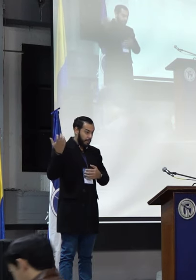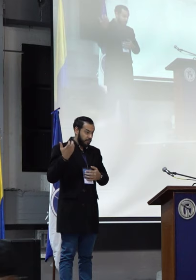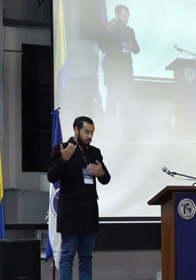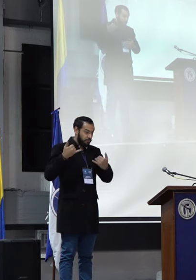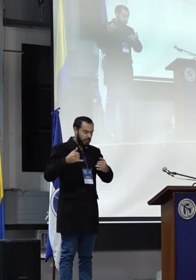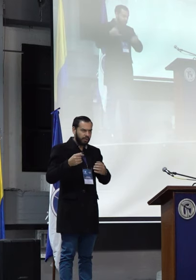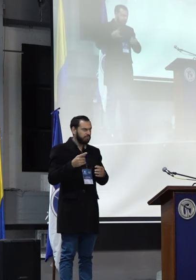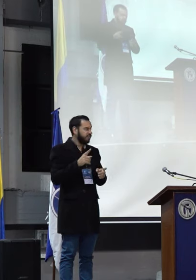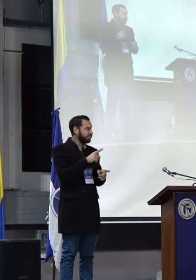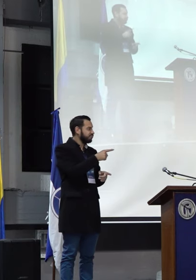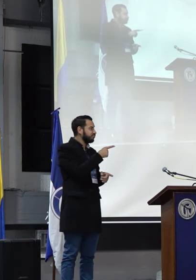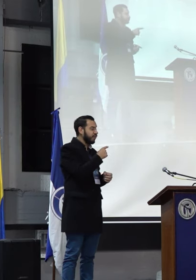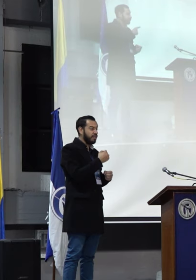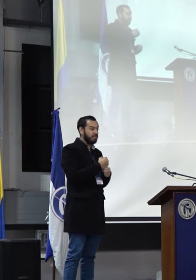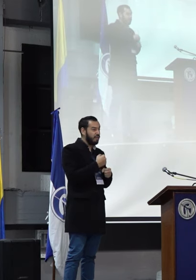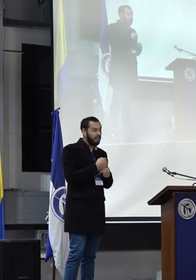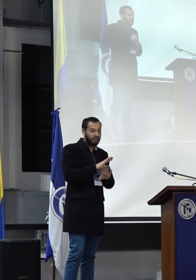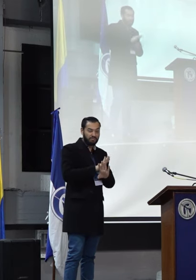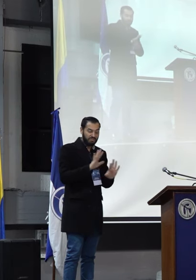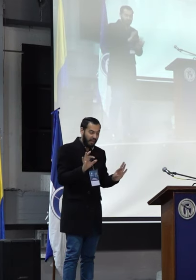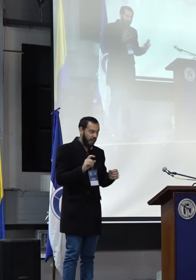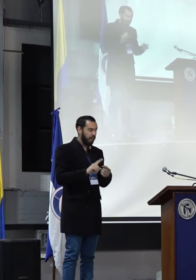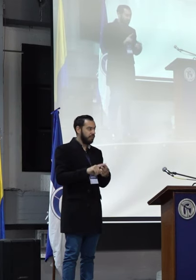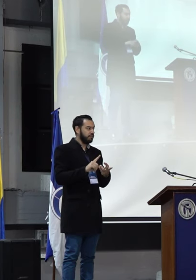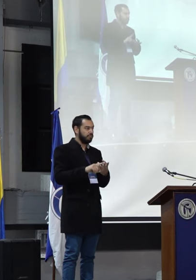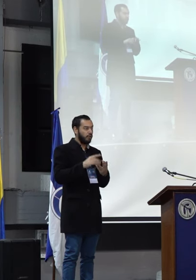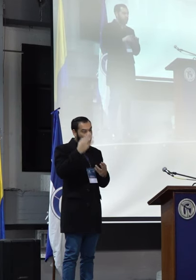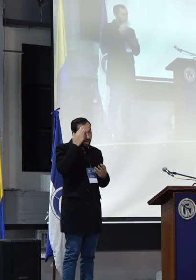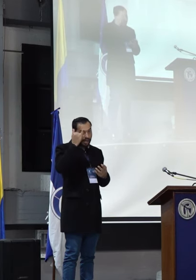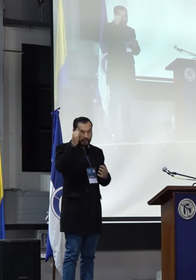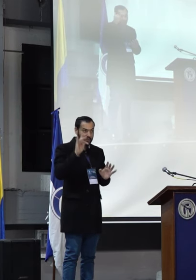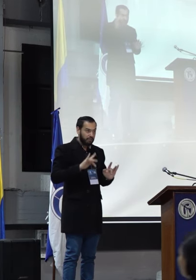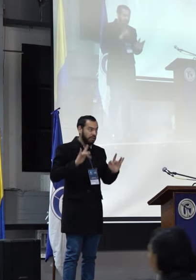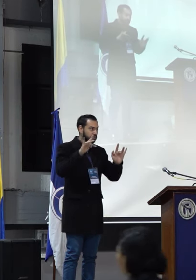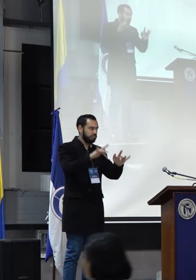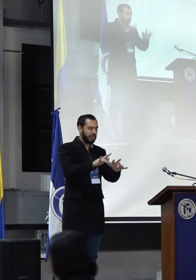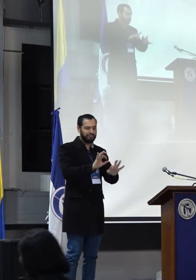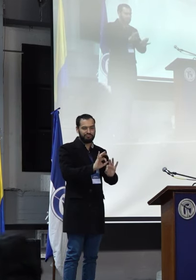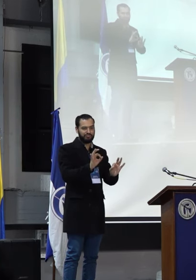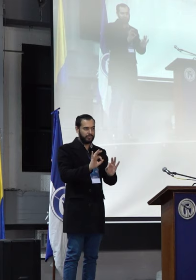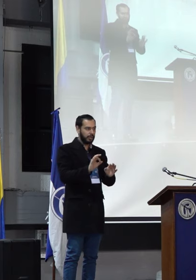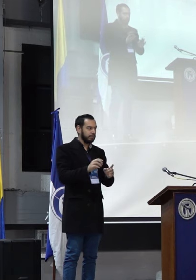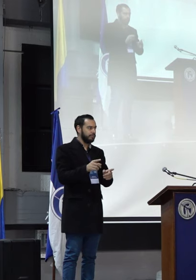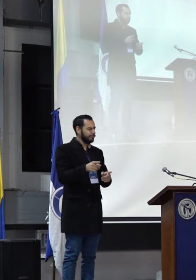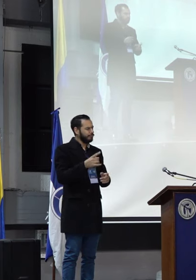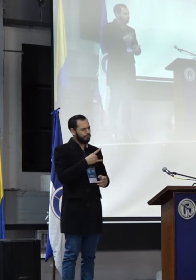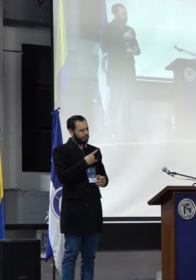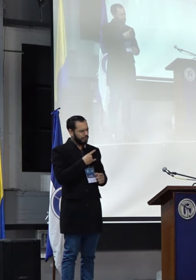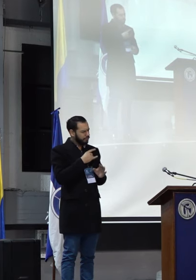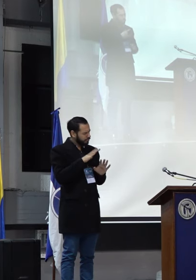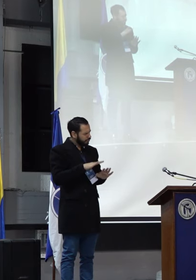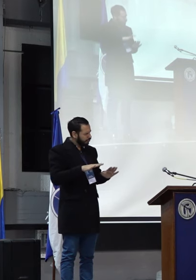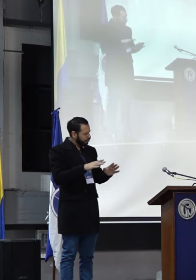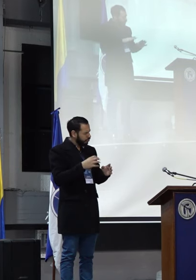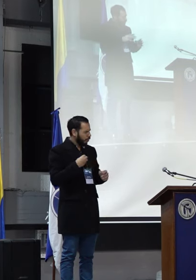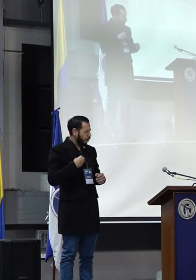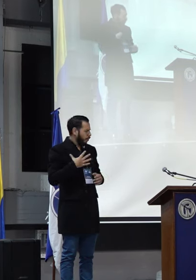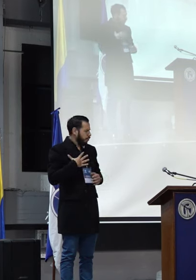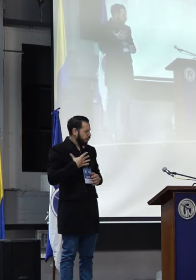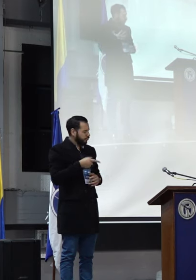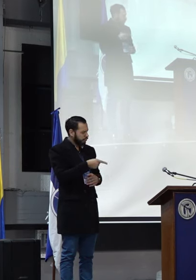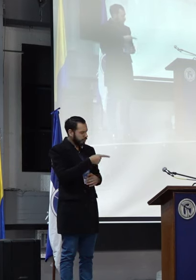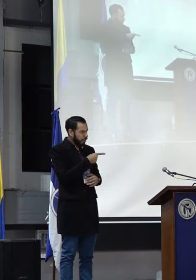laboral, de cualquier actividad académica y consideramos que la universidad también debe otorgar cierto espacio de posibilidades,